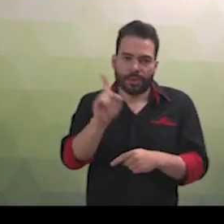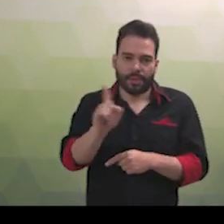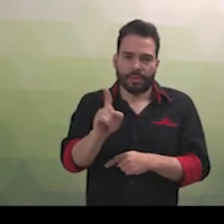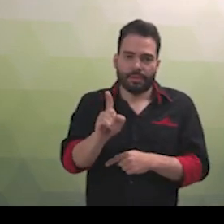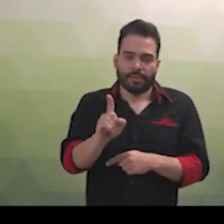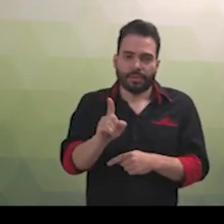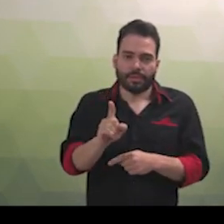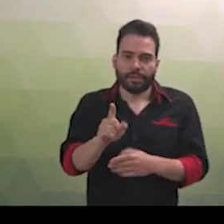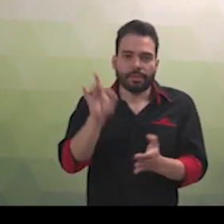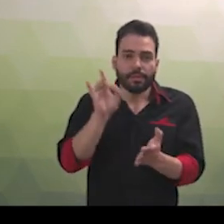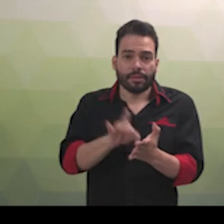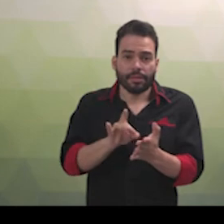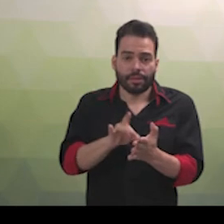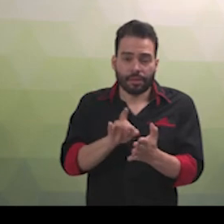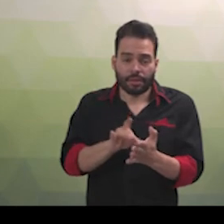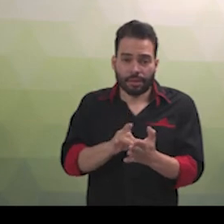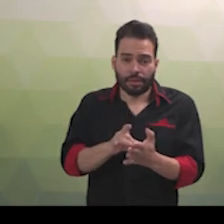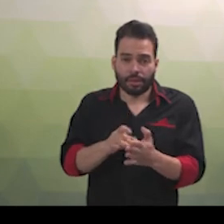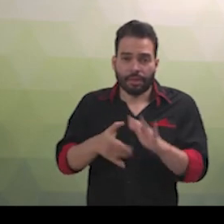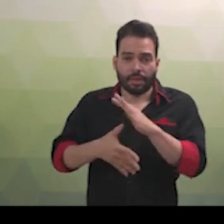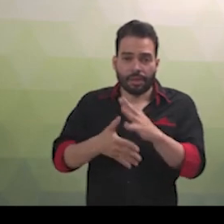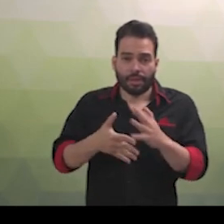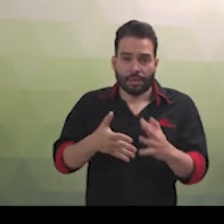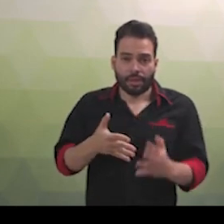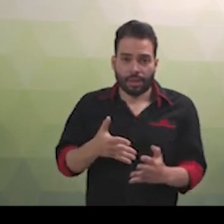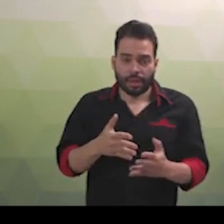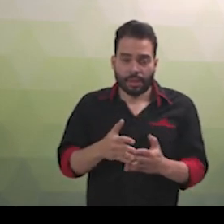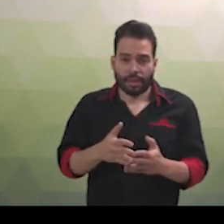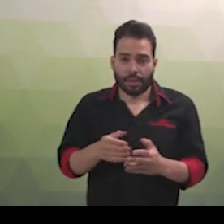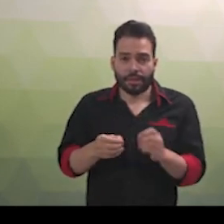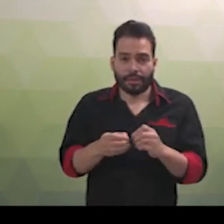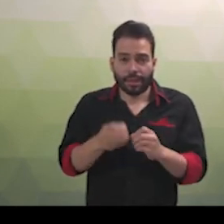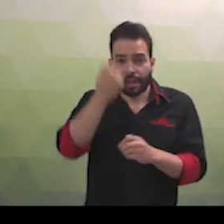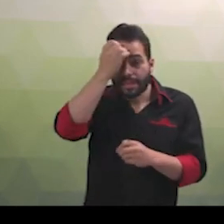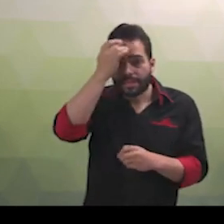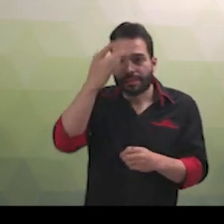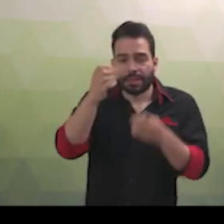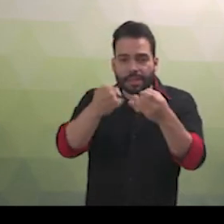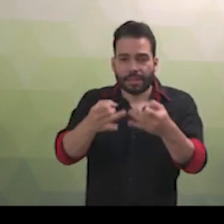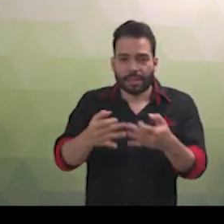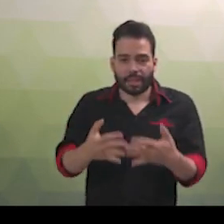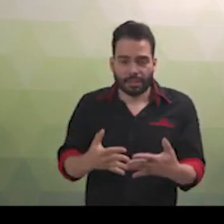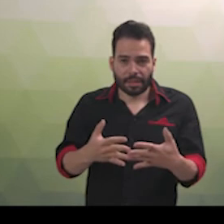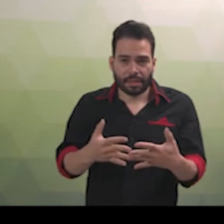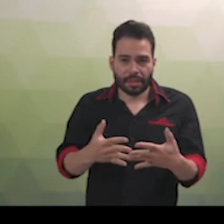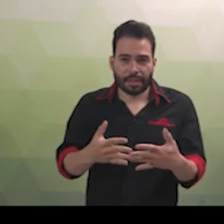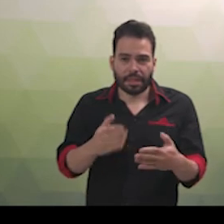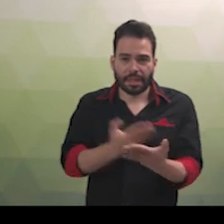reconhecimento como língua torna mais fácil explicar que a interpretação não é uma mera tradução de palavras do português